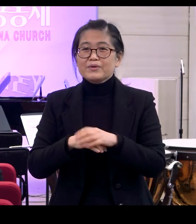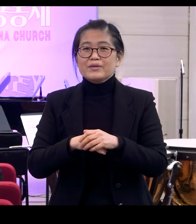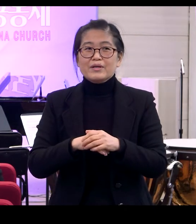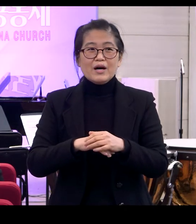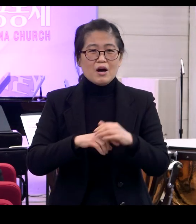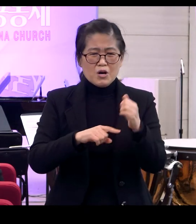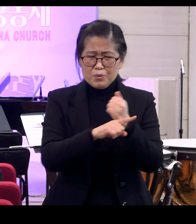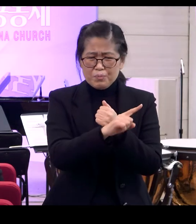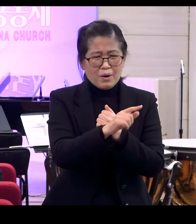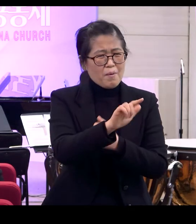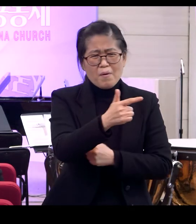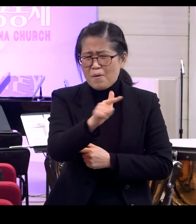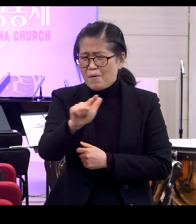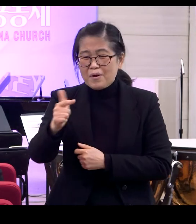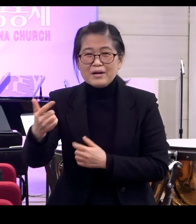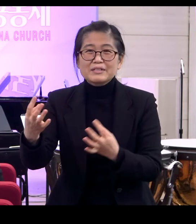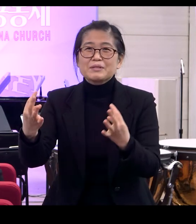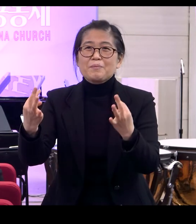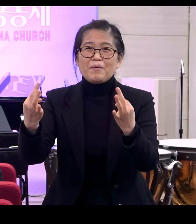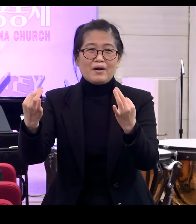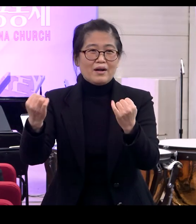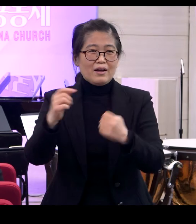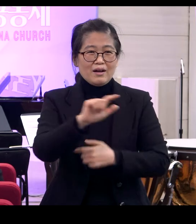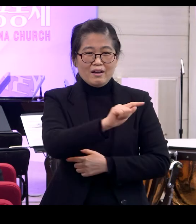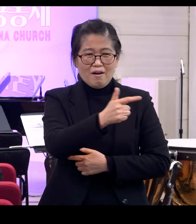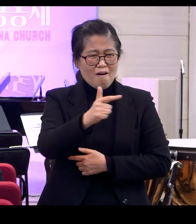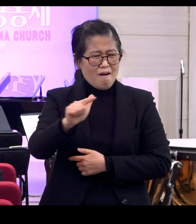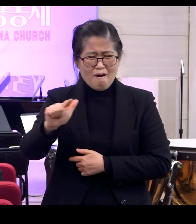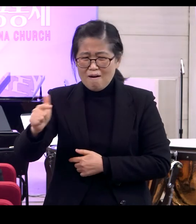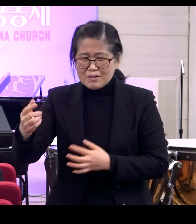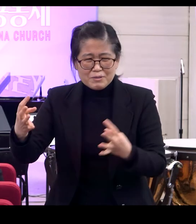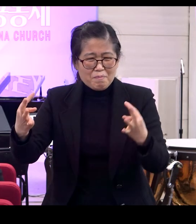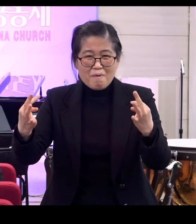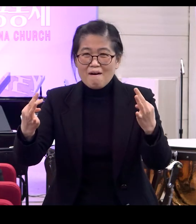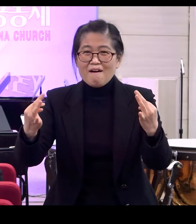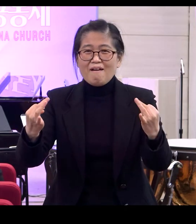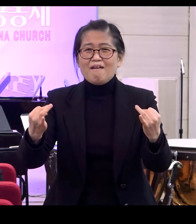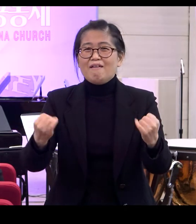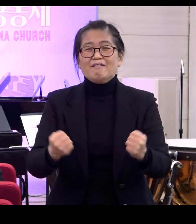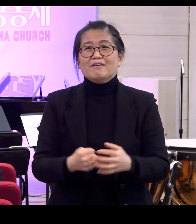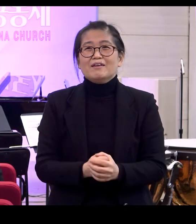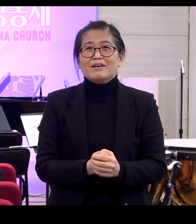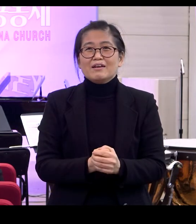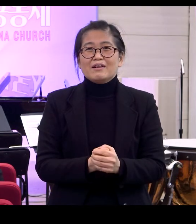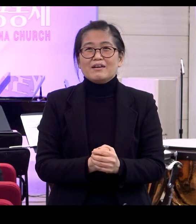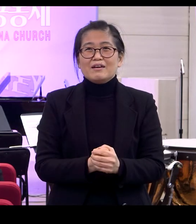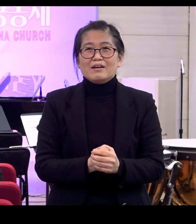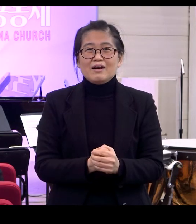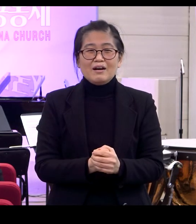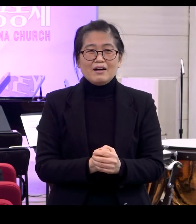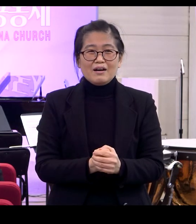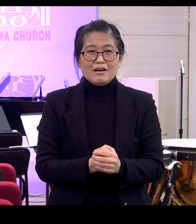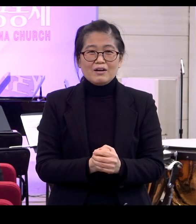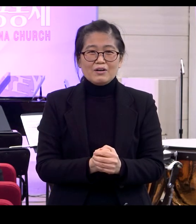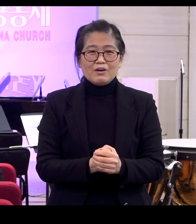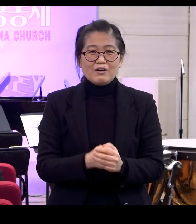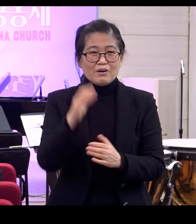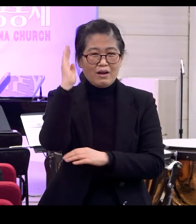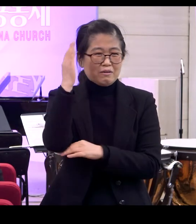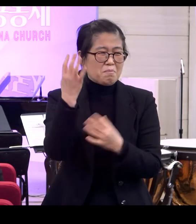논의가 많습니다 이것만 가지고 논문 쓴 것마다 수천 편이니까 뭐 이렇다 저렇다 여러 가지 이야기들 하고